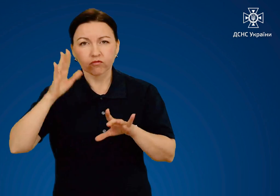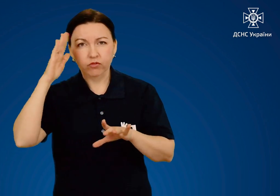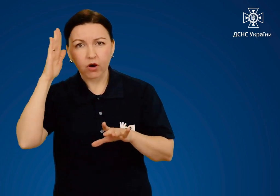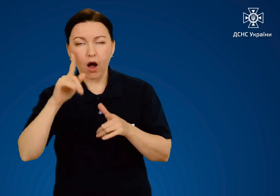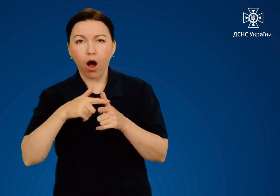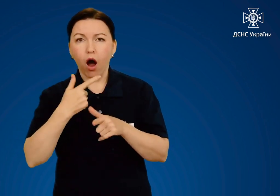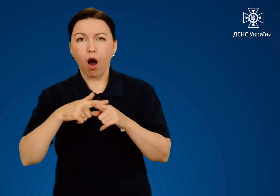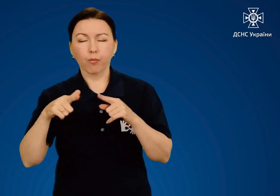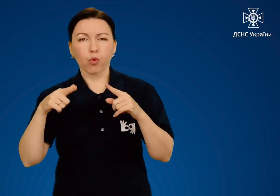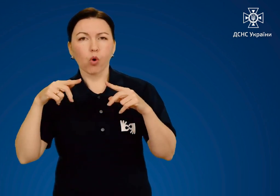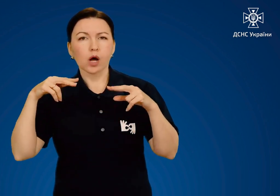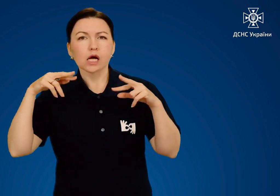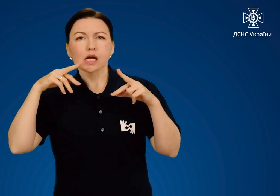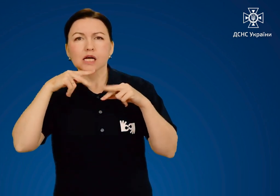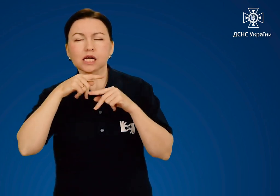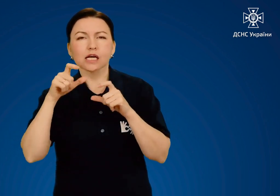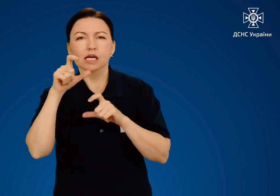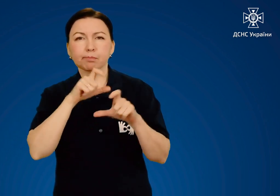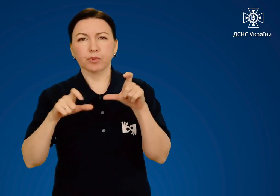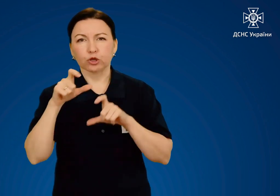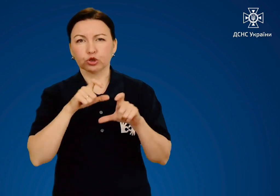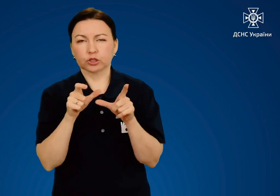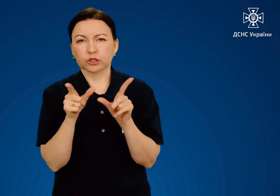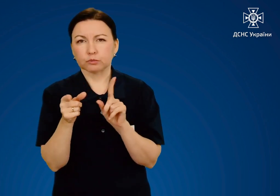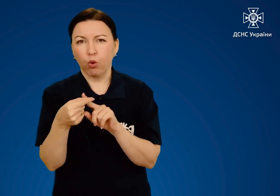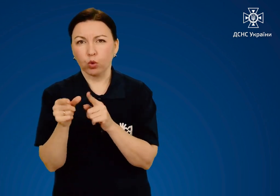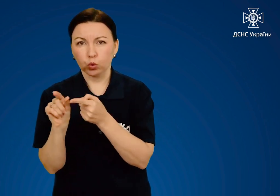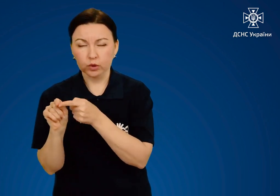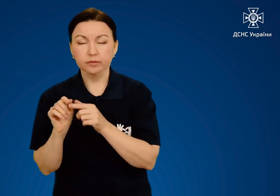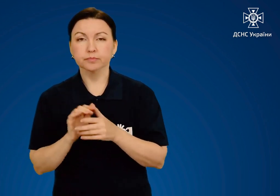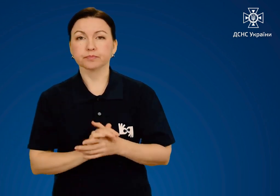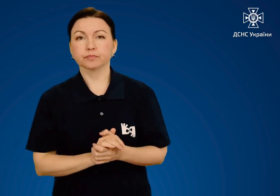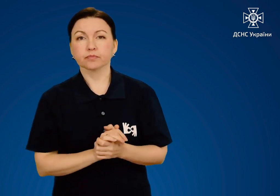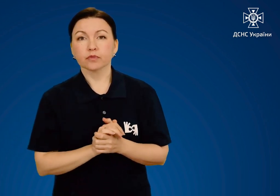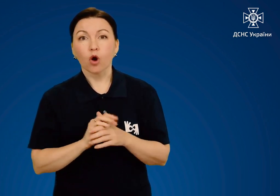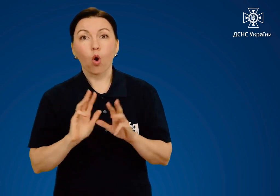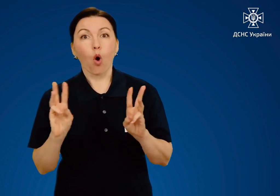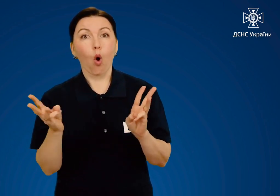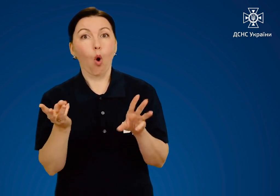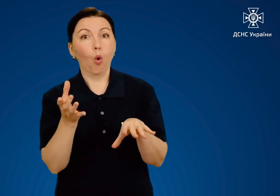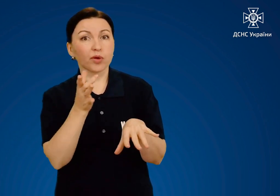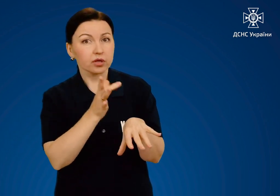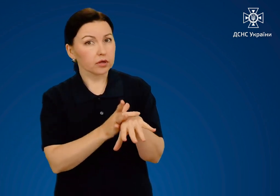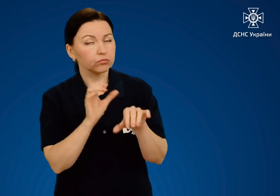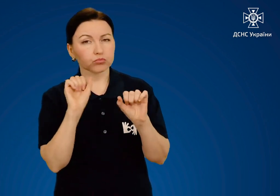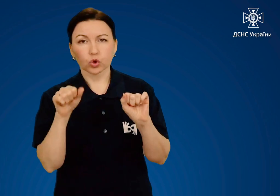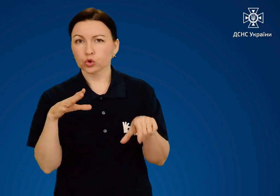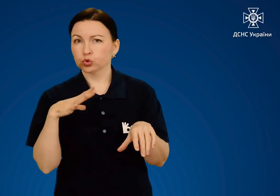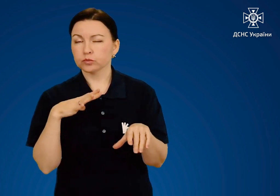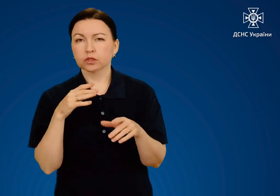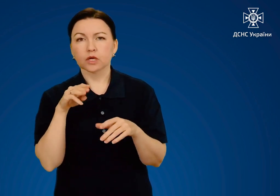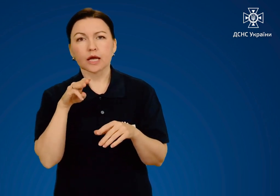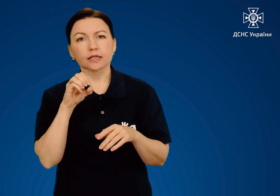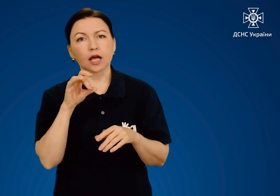окропу або їдких хімічних сполук. Опіки можуть бути спричинені